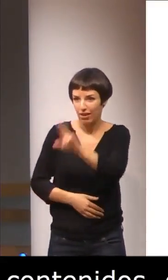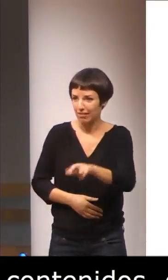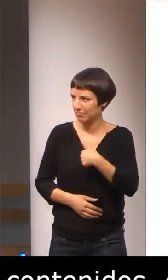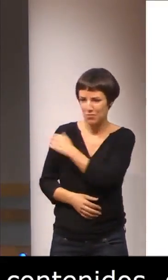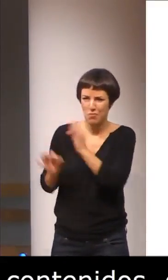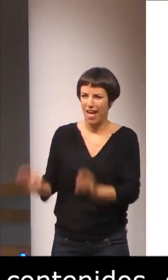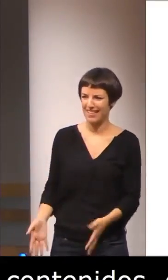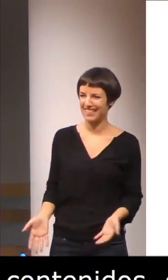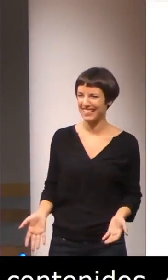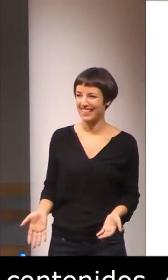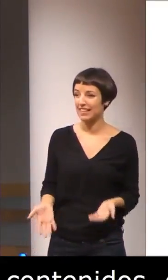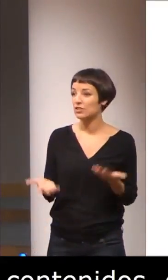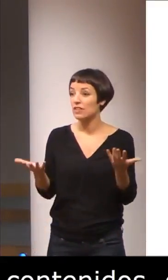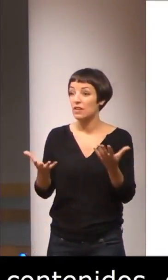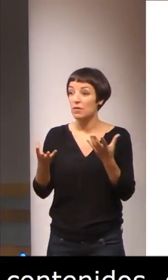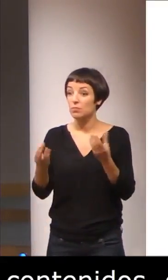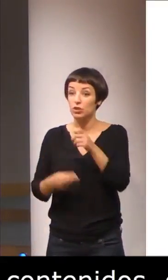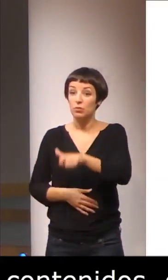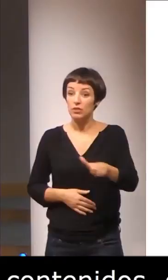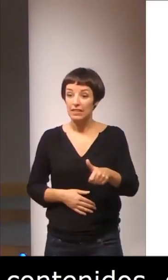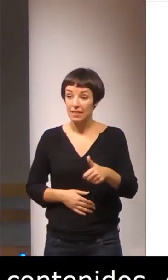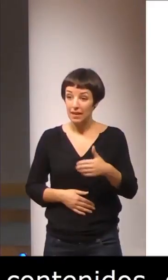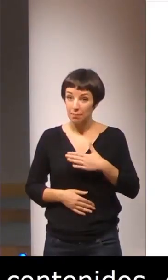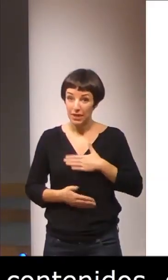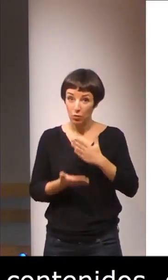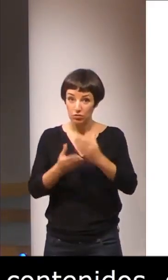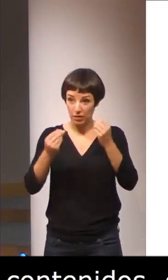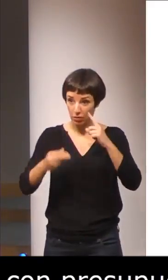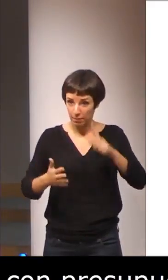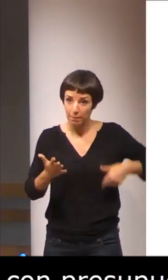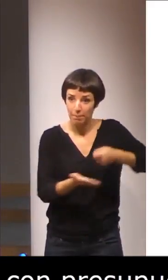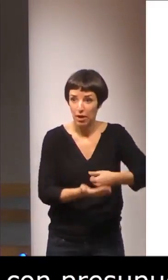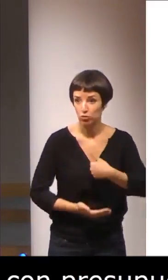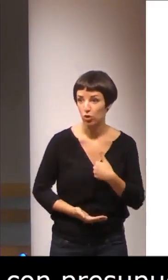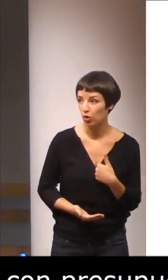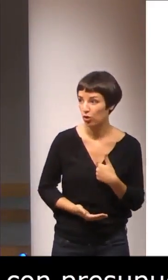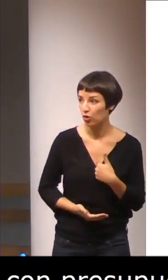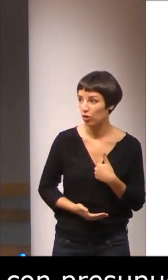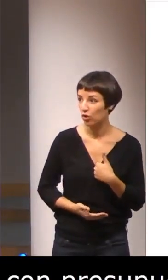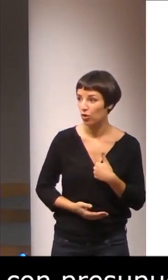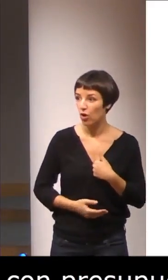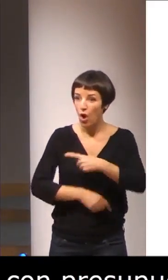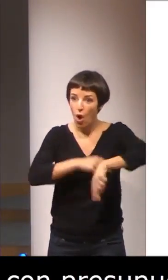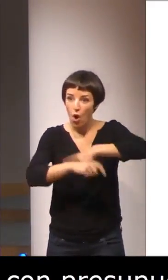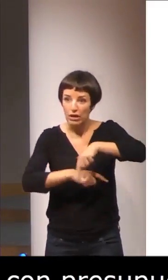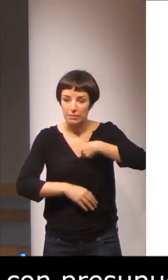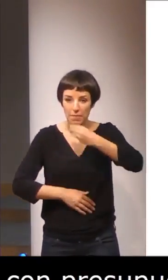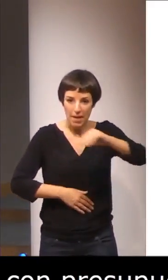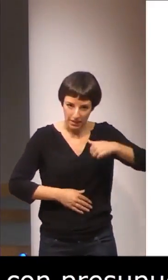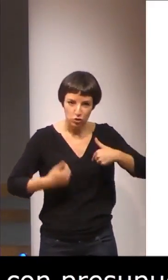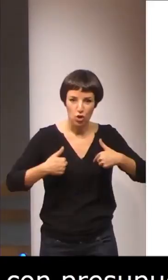y por tanto muchos de ellos se pagan sus propios cursos de formación, dedican horas extras,